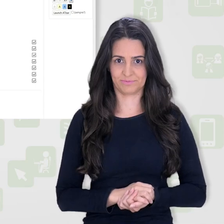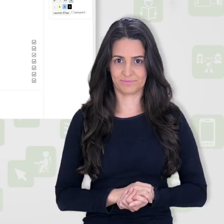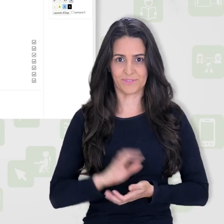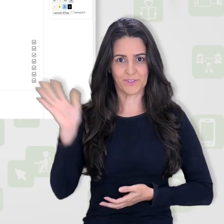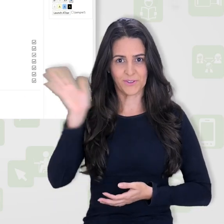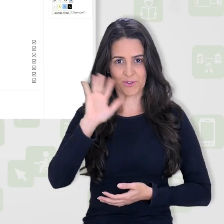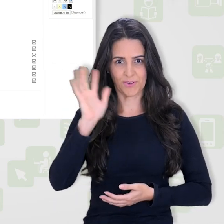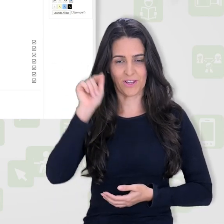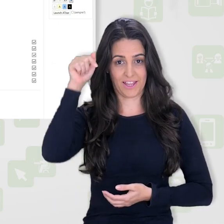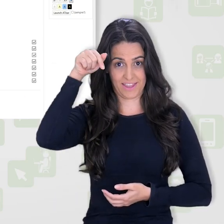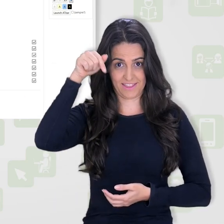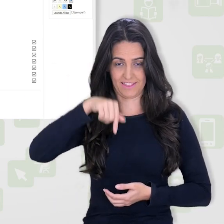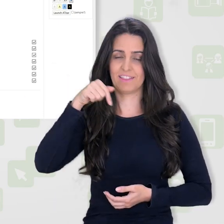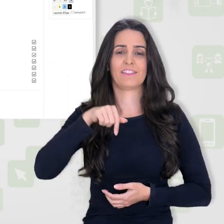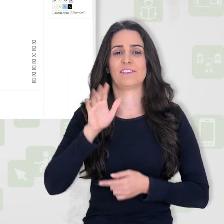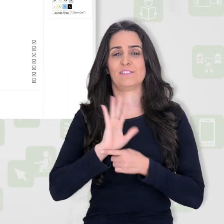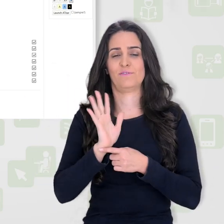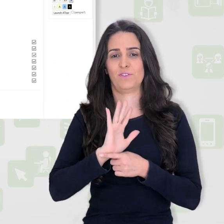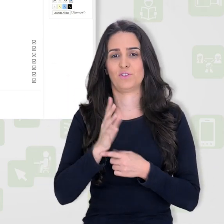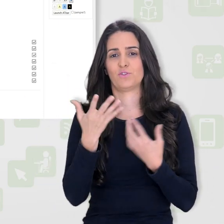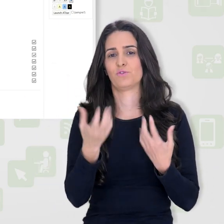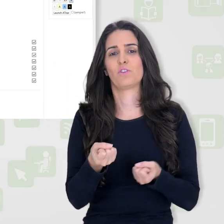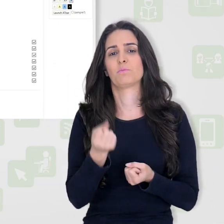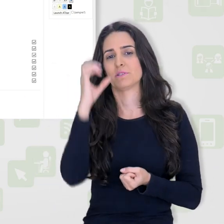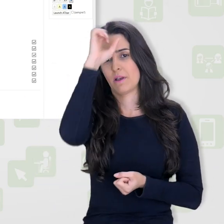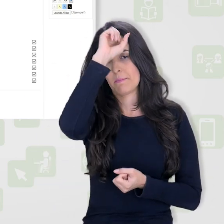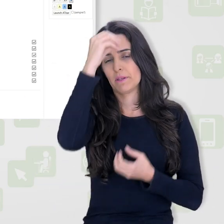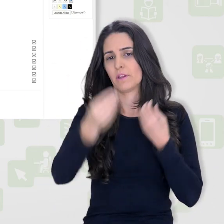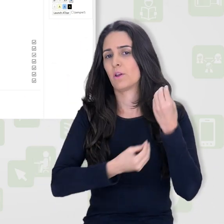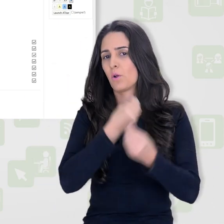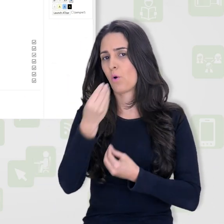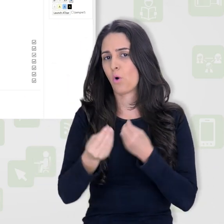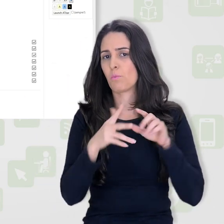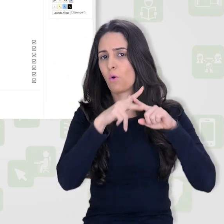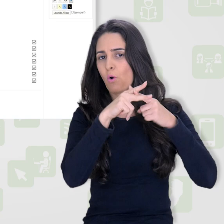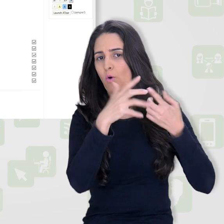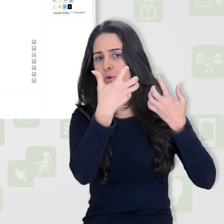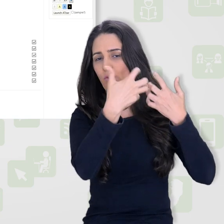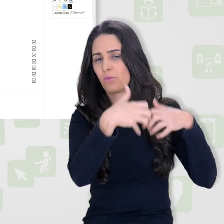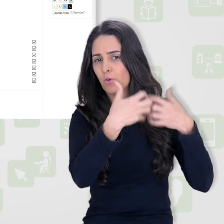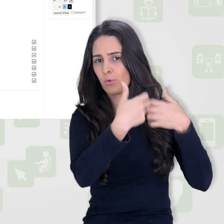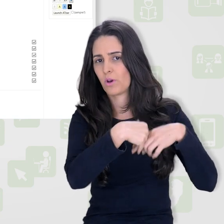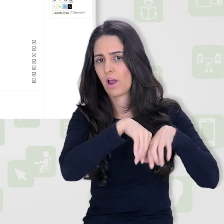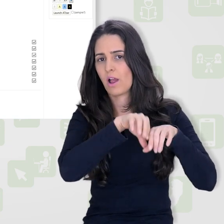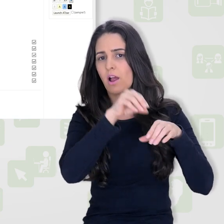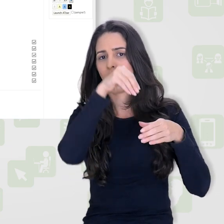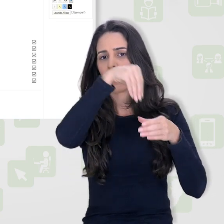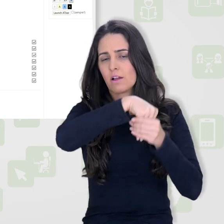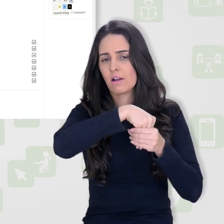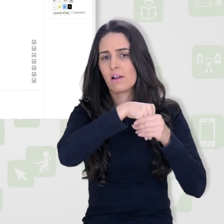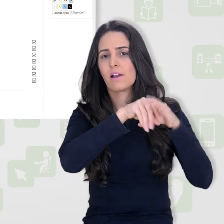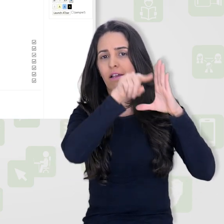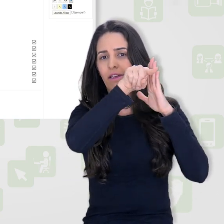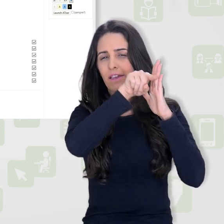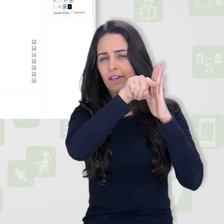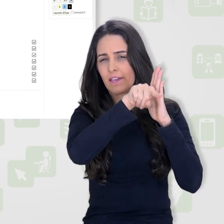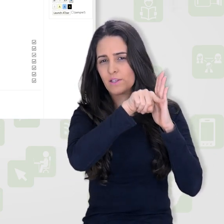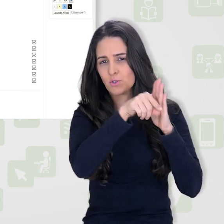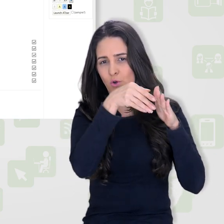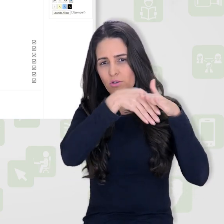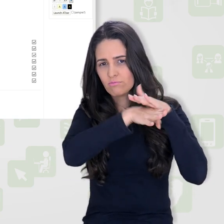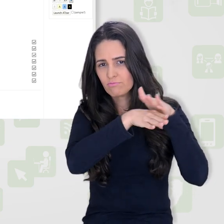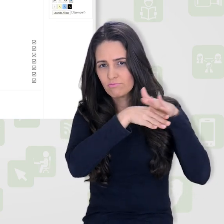Olá, neste vídeo tutorial vamos conhecer o banco de questões e aprender a configurar e gerenciar as